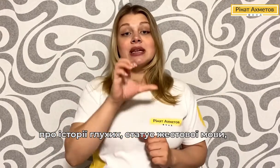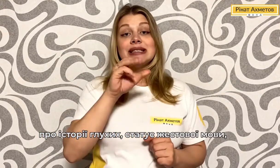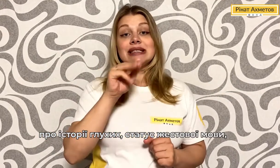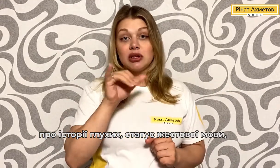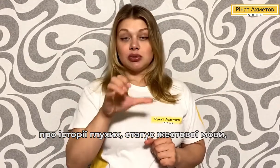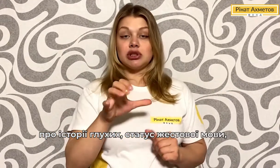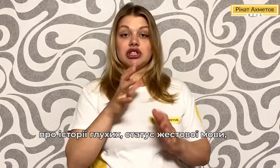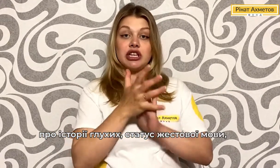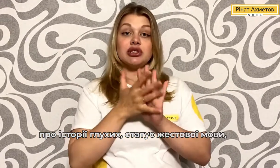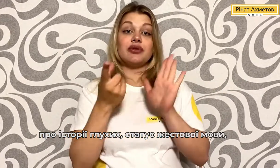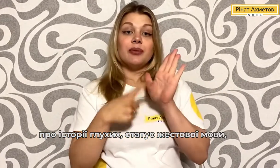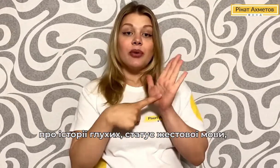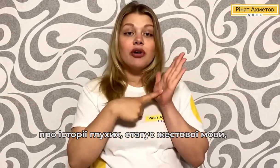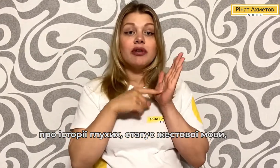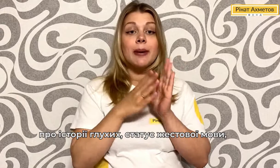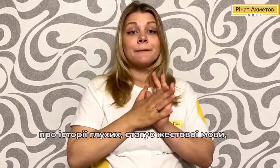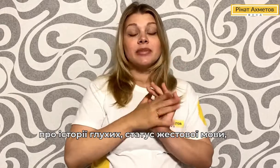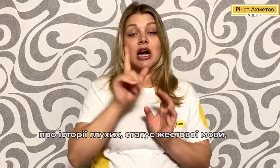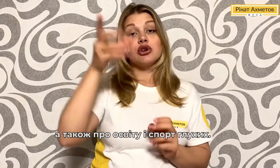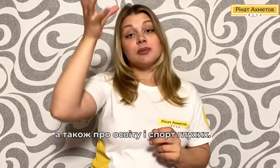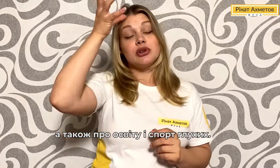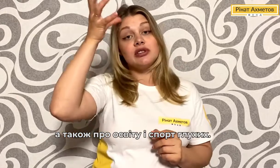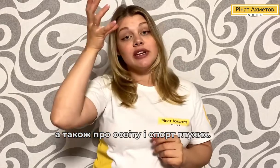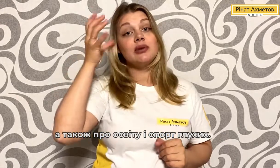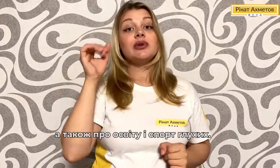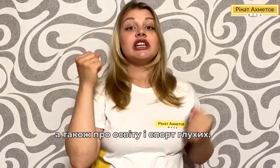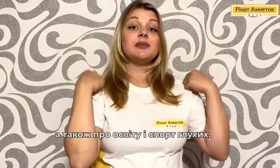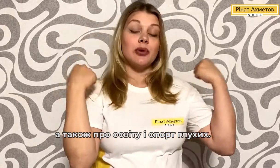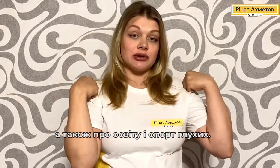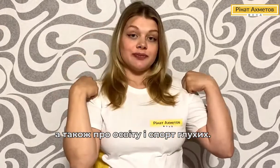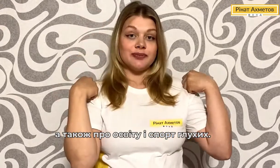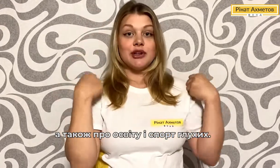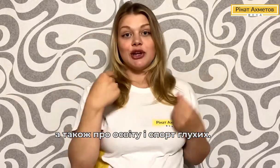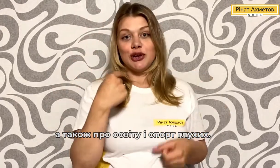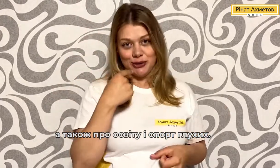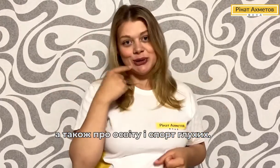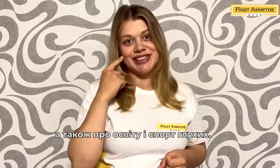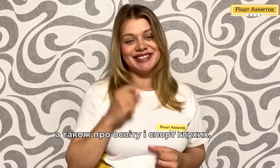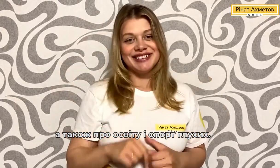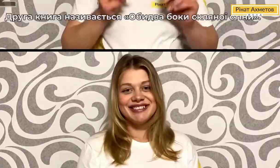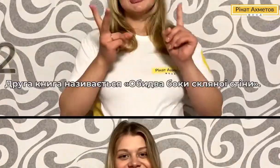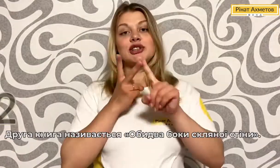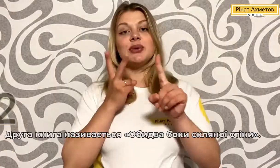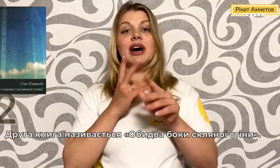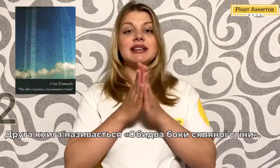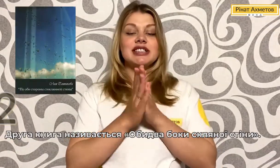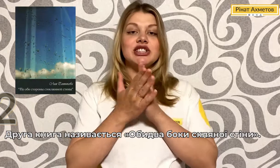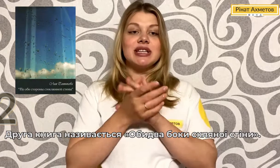статус жестової мови, також про освіту і спор. глухих. Друга книжка